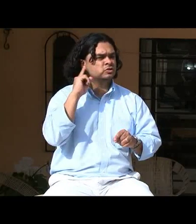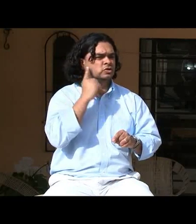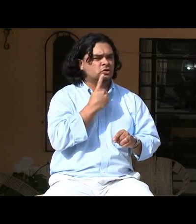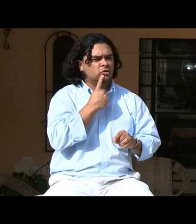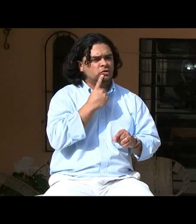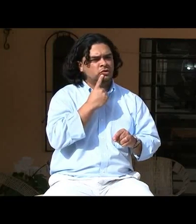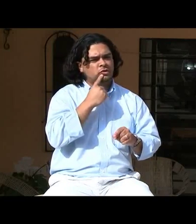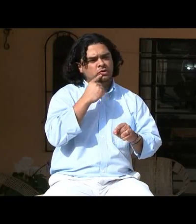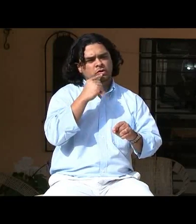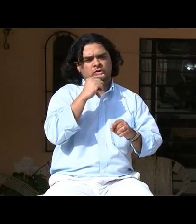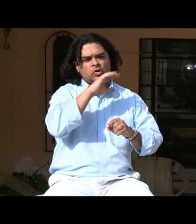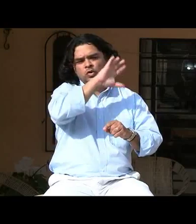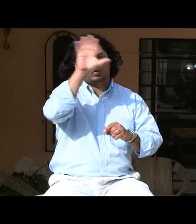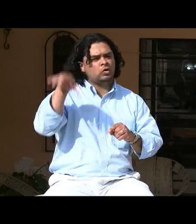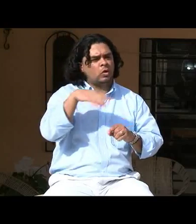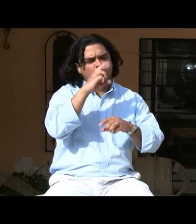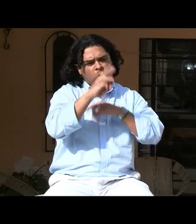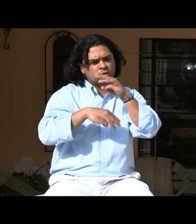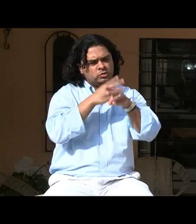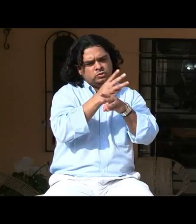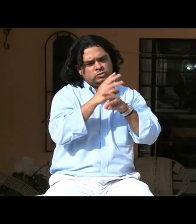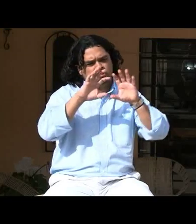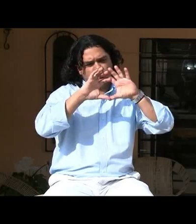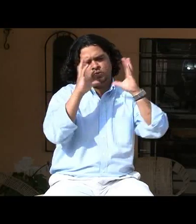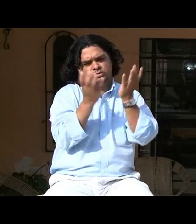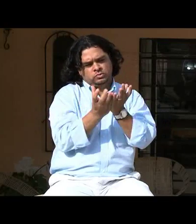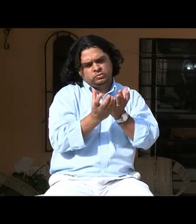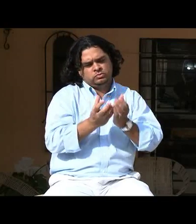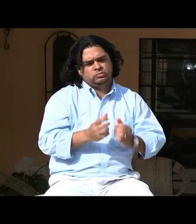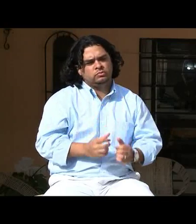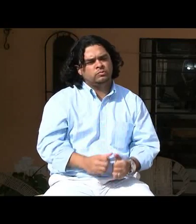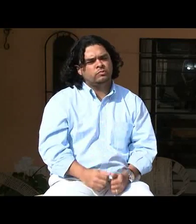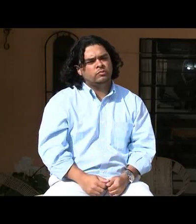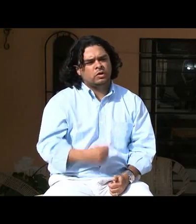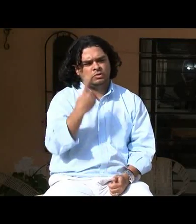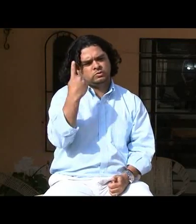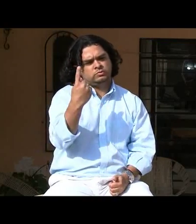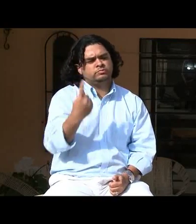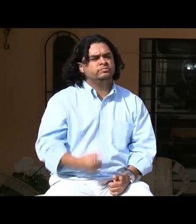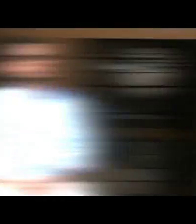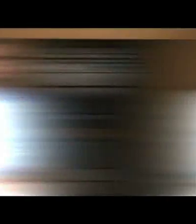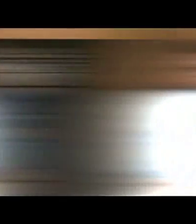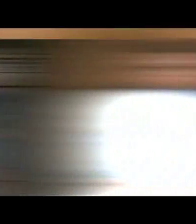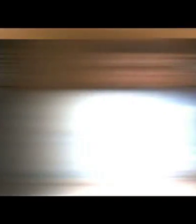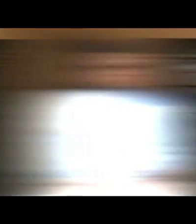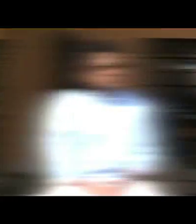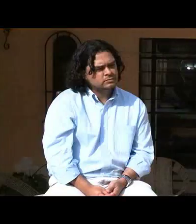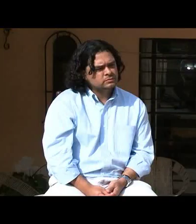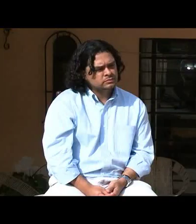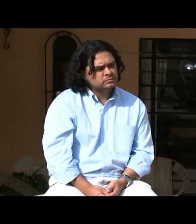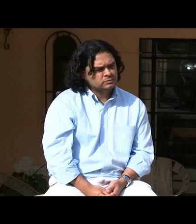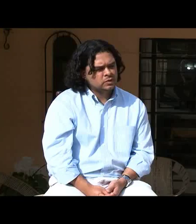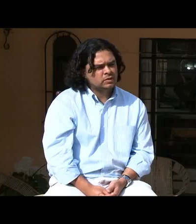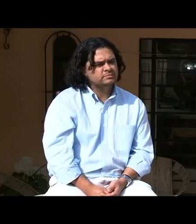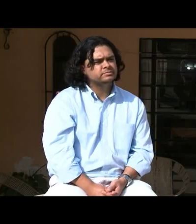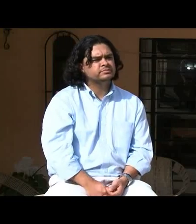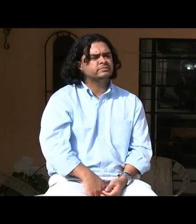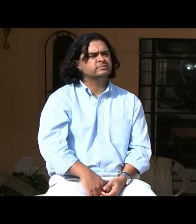esta universidad, Gallaudet, es universidad para sordos, para sordos de todo el mundo. Es la única.